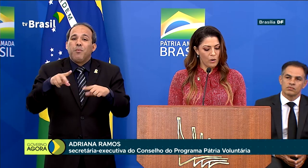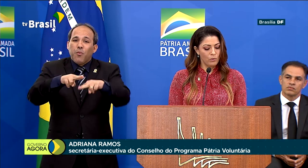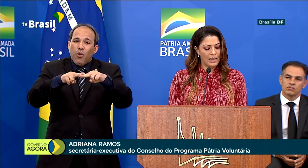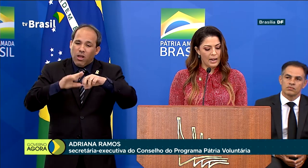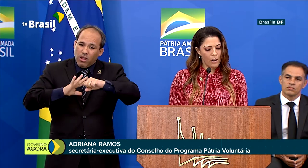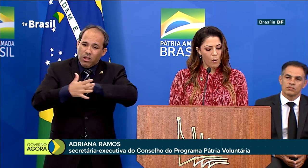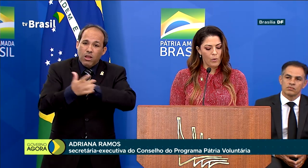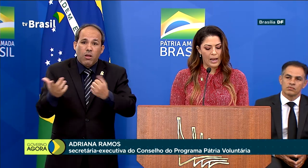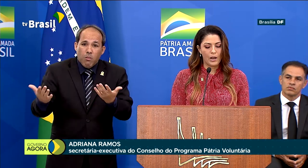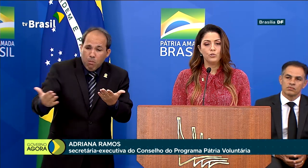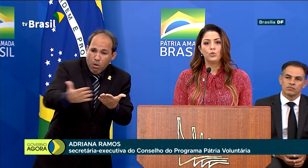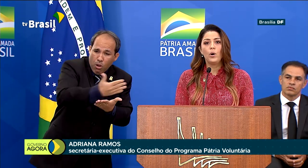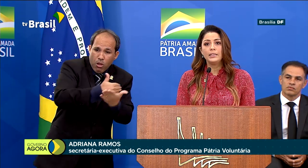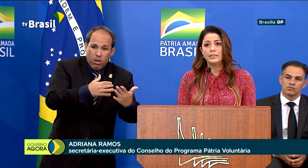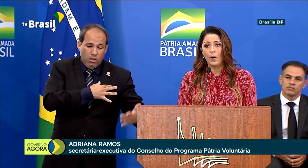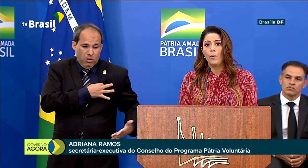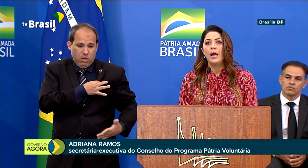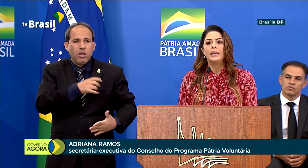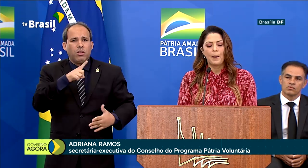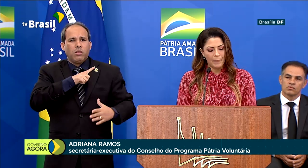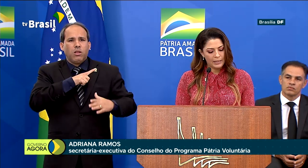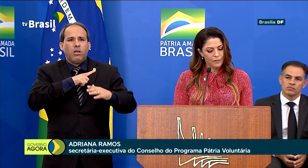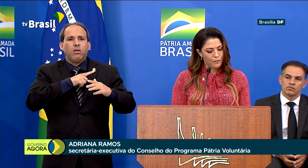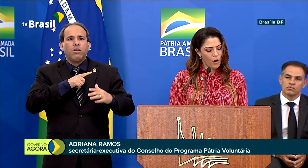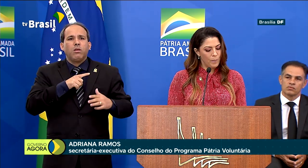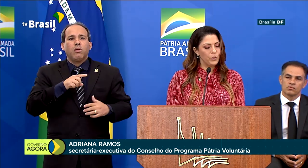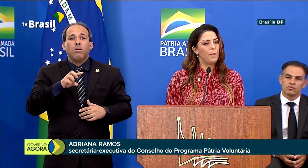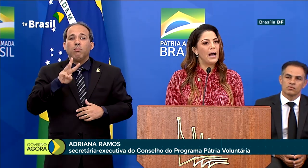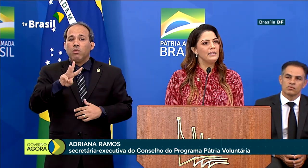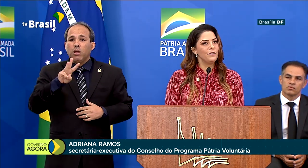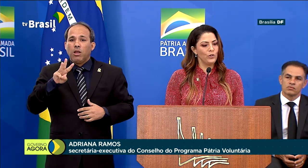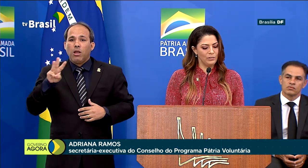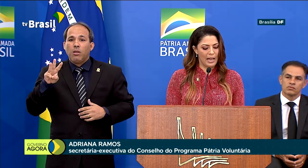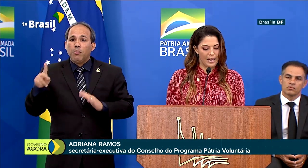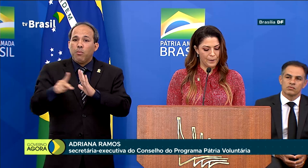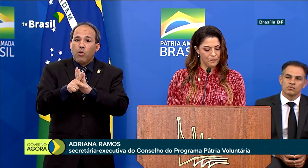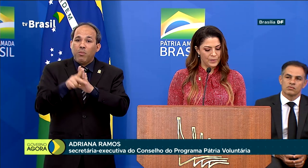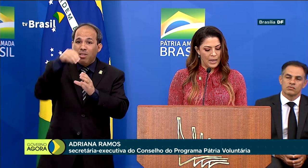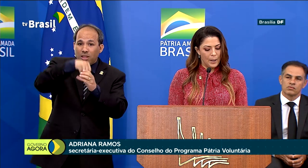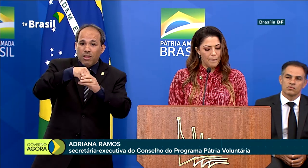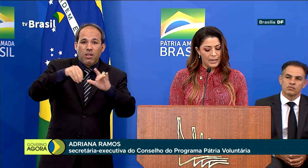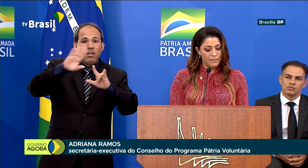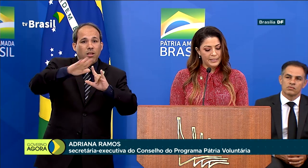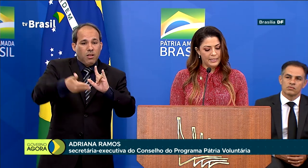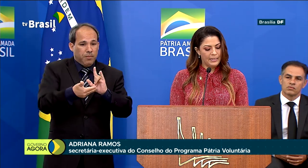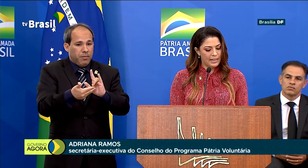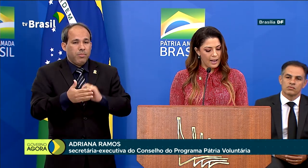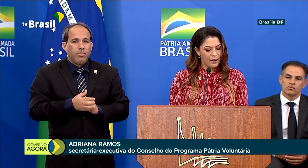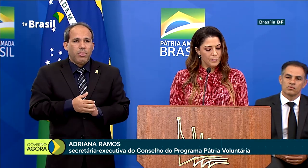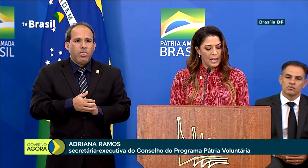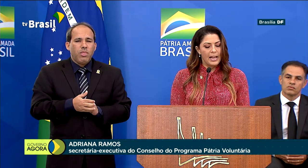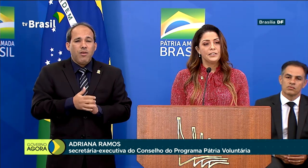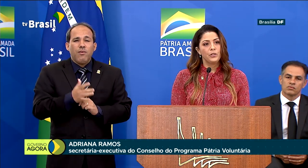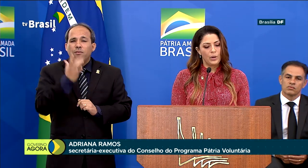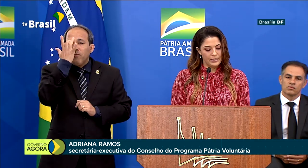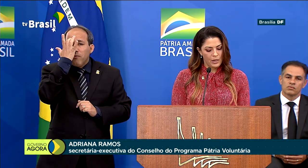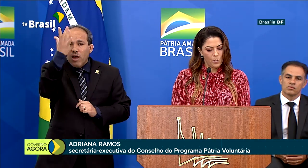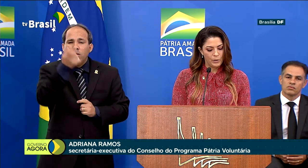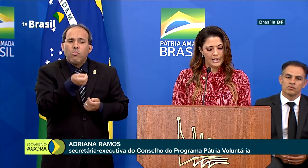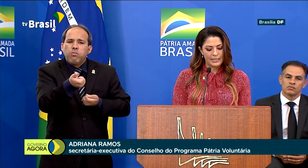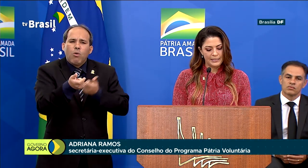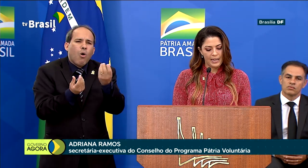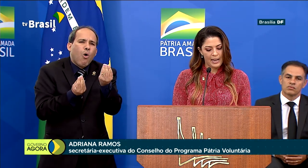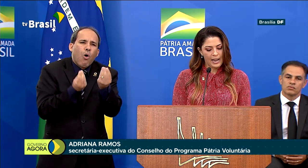solidária contará com um canal de doação na plataforma do Pátria Voluntária. Para facilitar, essa